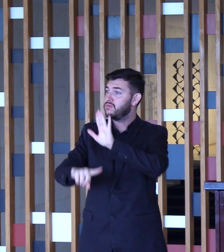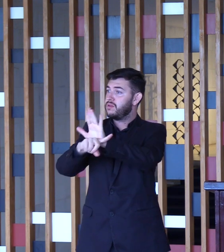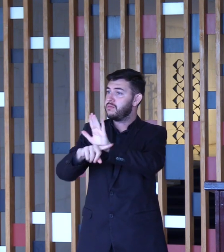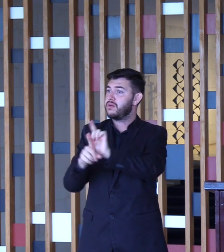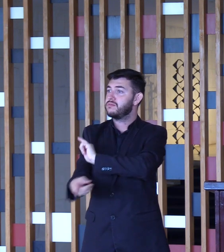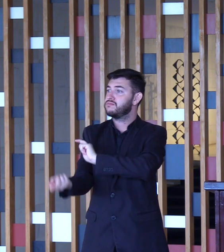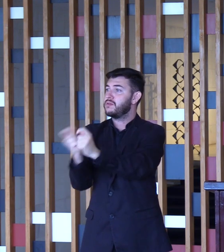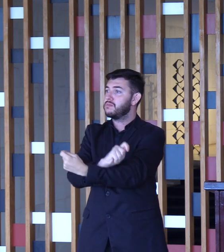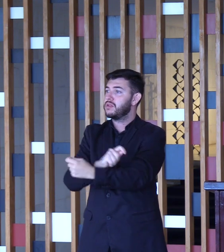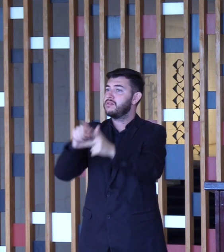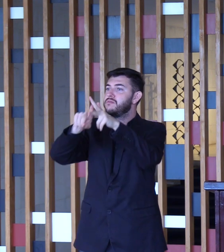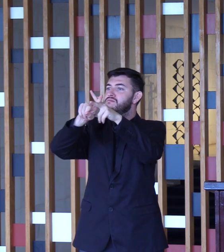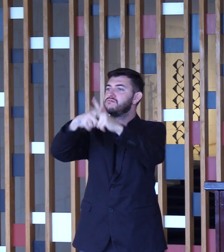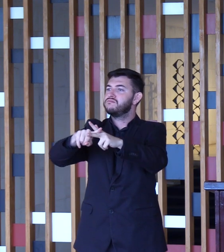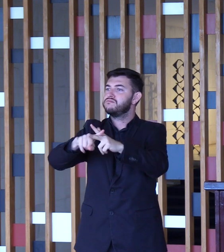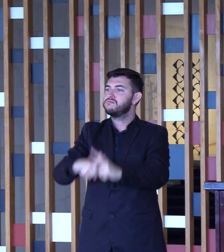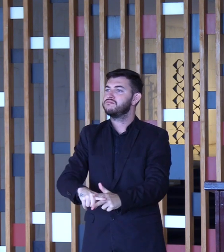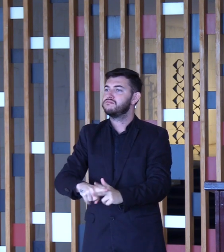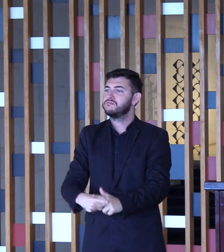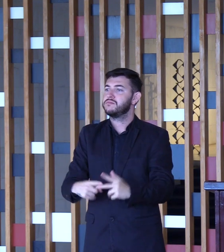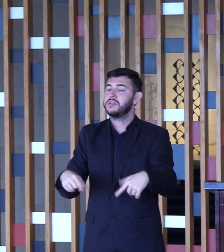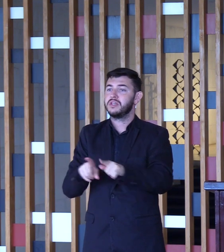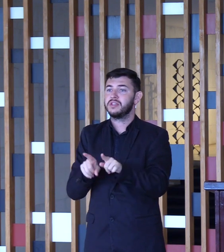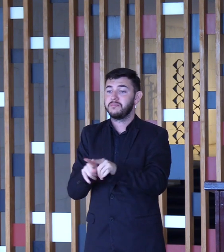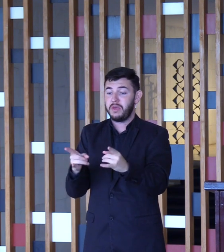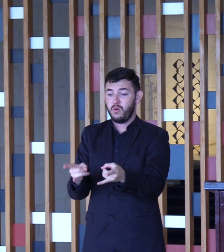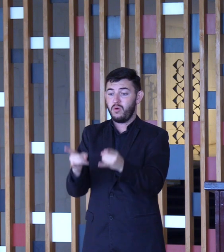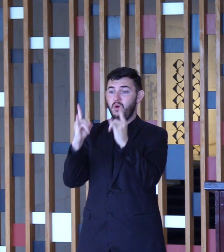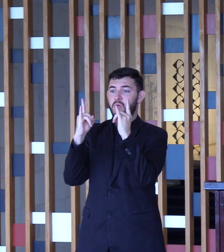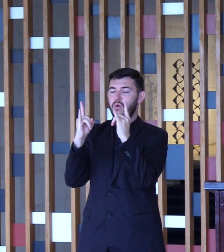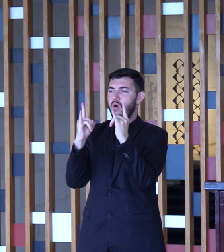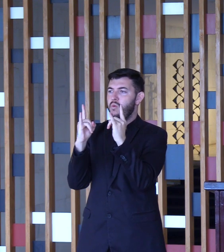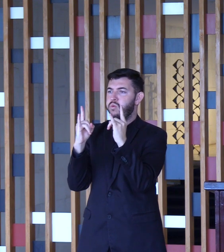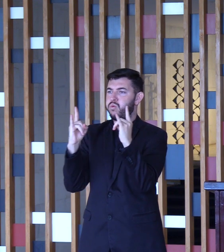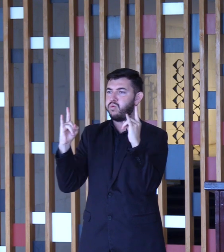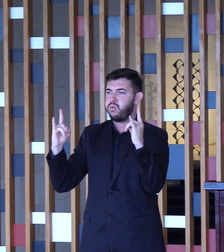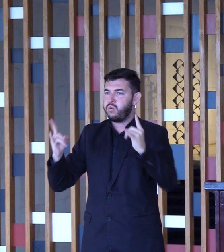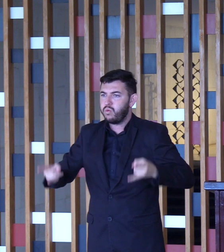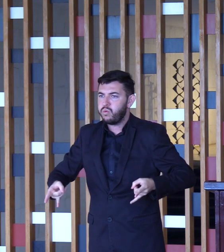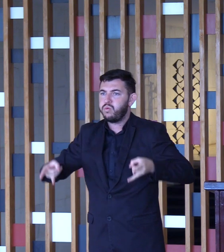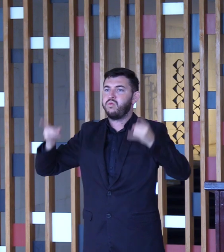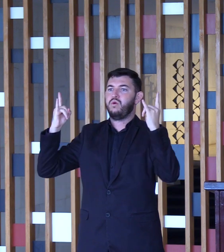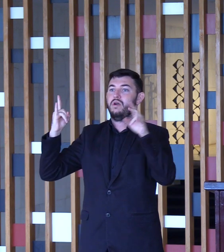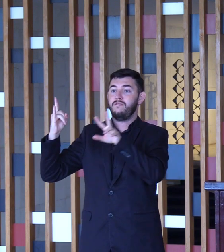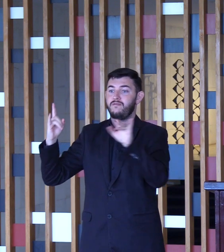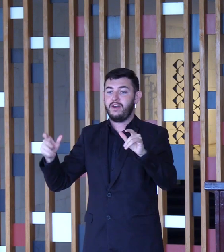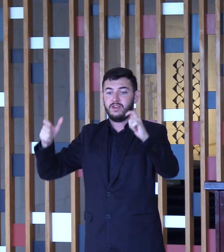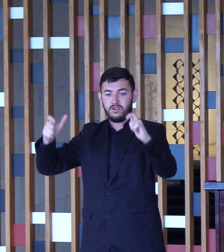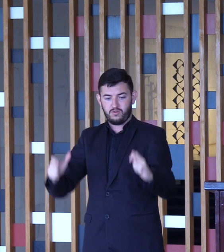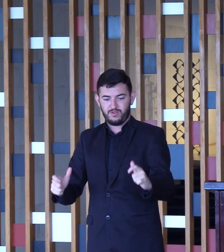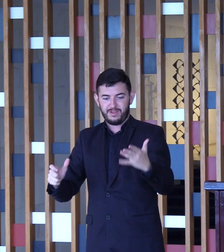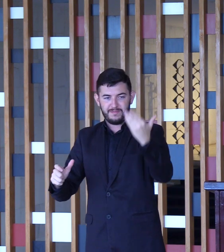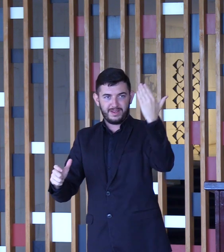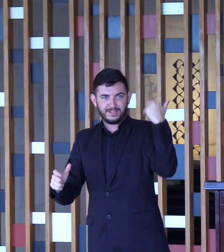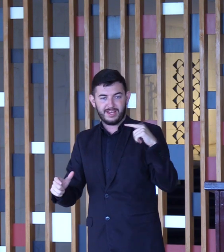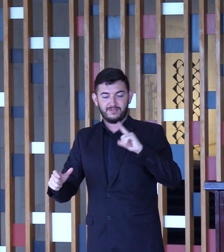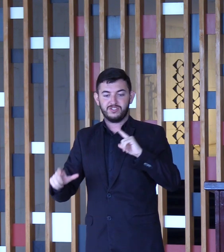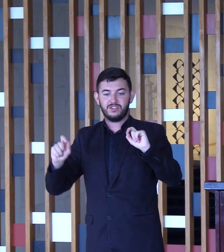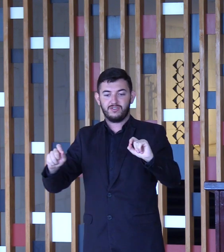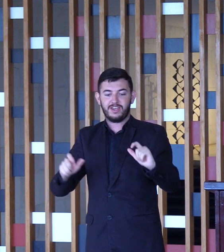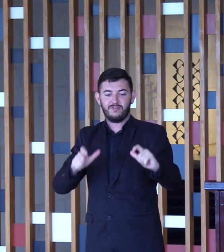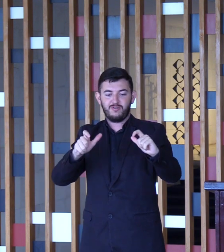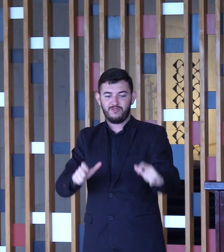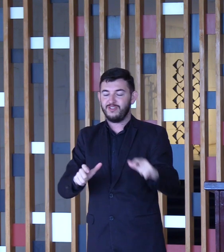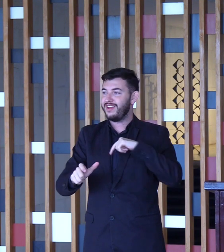adaptação e ampliação da edificação onde ficavam justamente aquelas cavalariças e cocheiras,